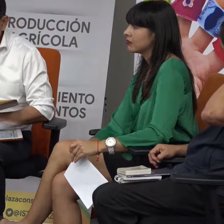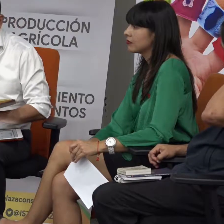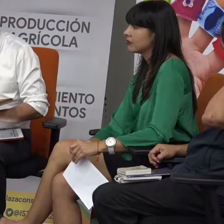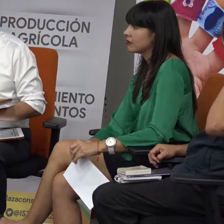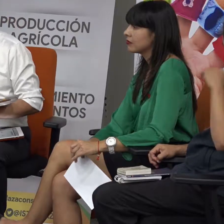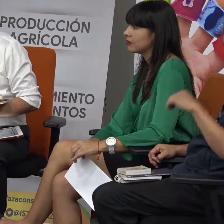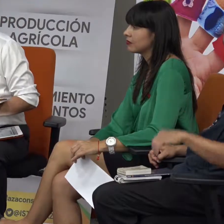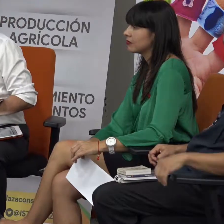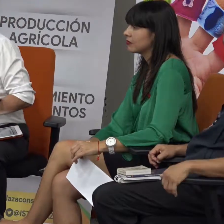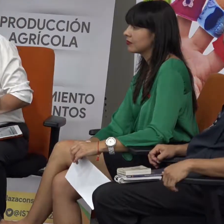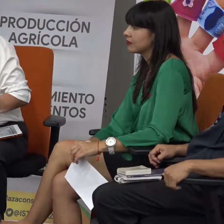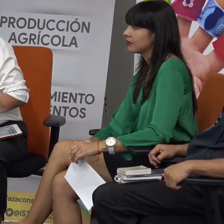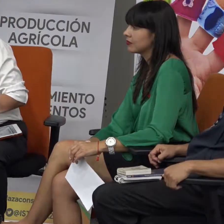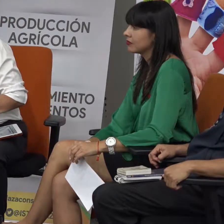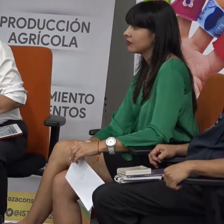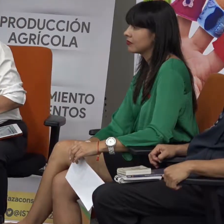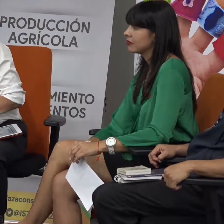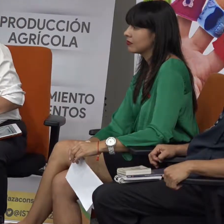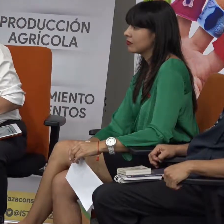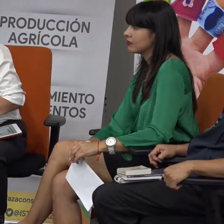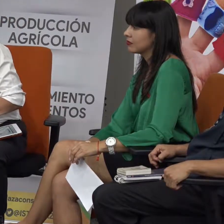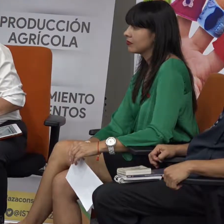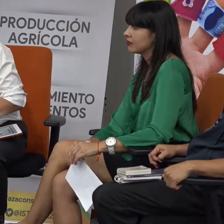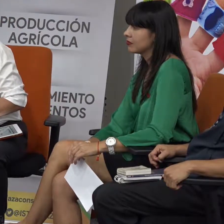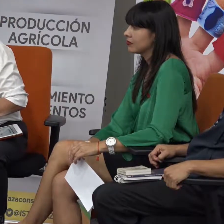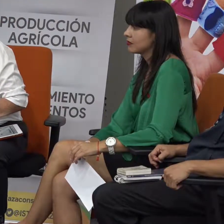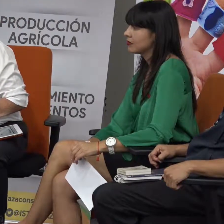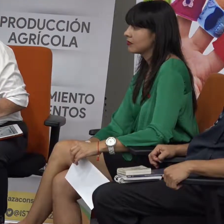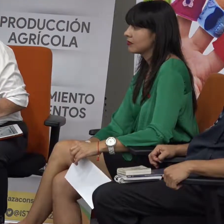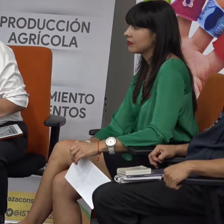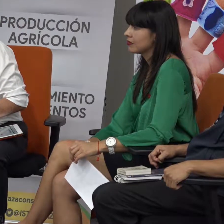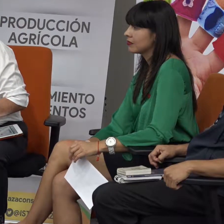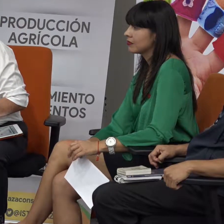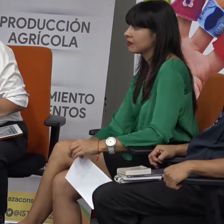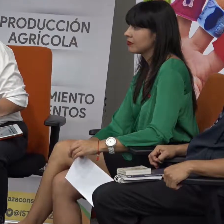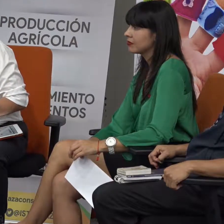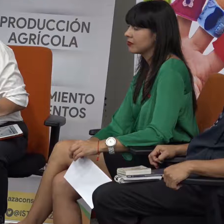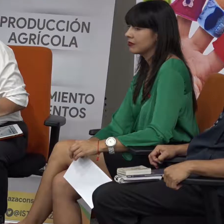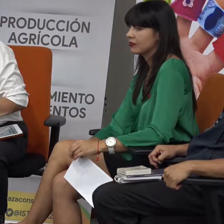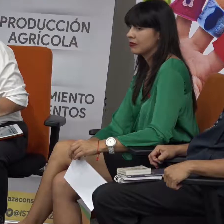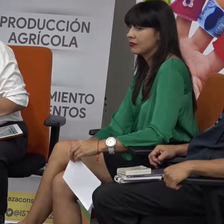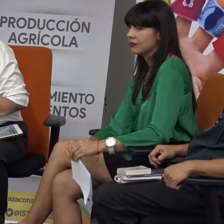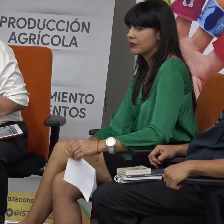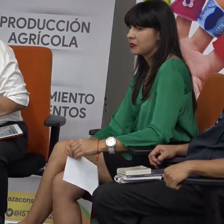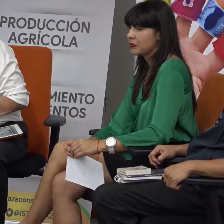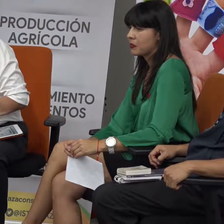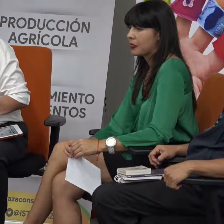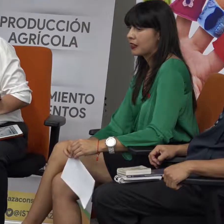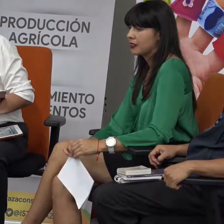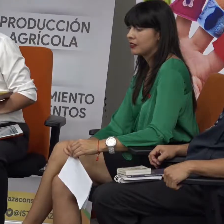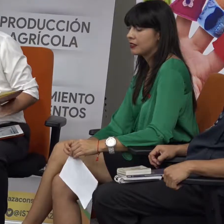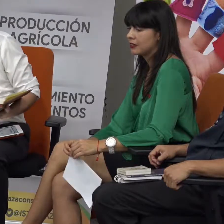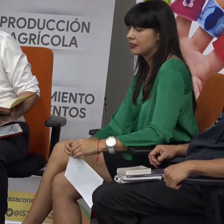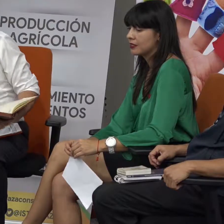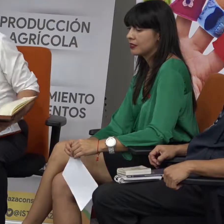y ya viendo a los jóvenes estudiantes que están siguiendo esta ya carrera de educación superior